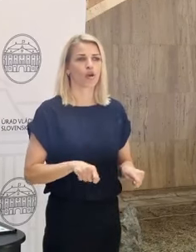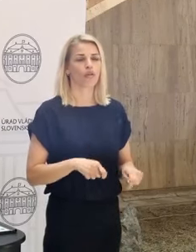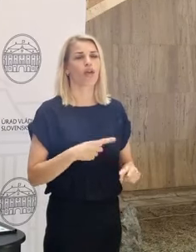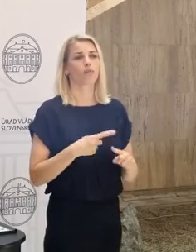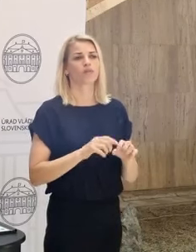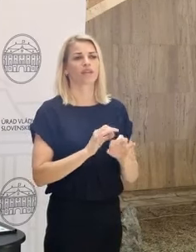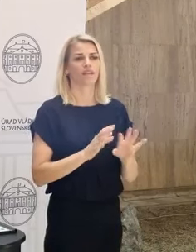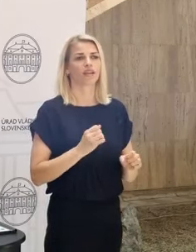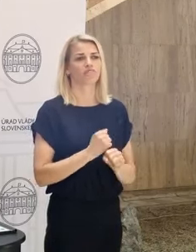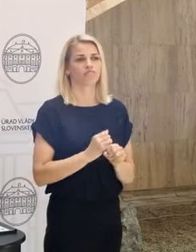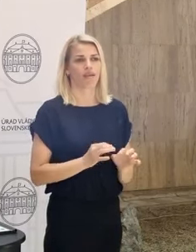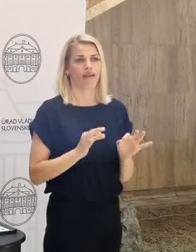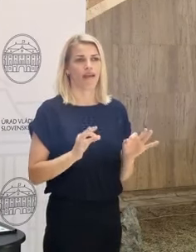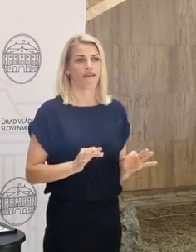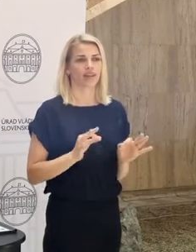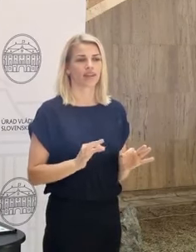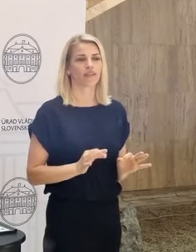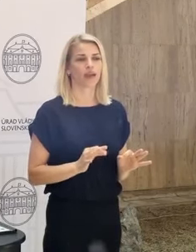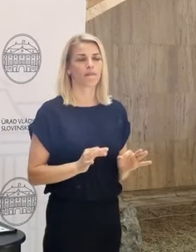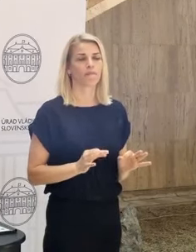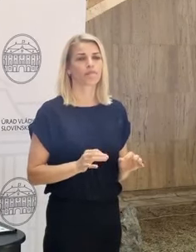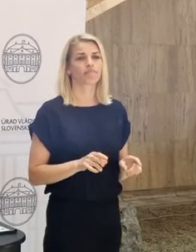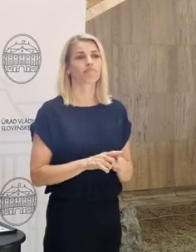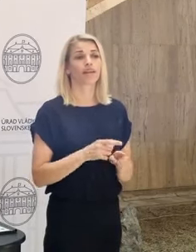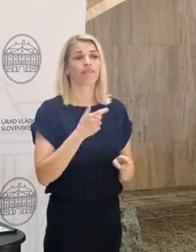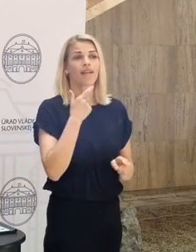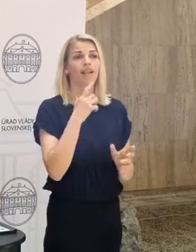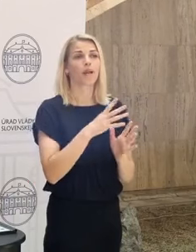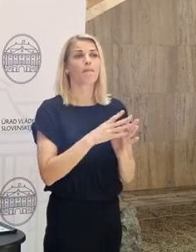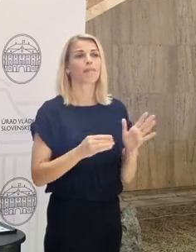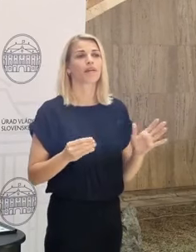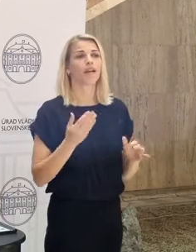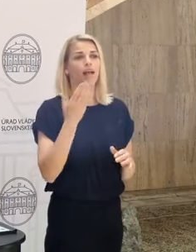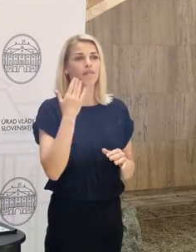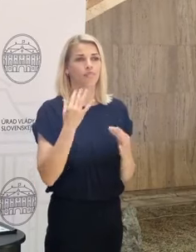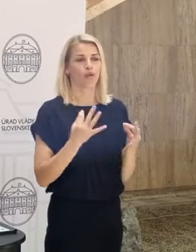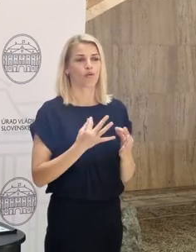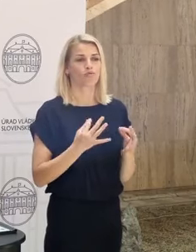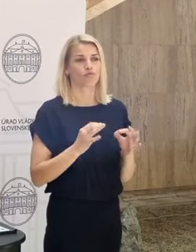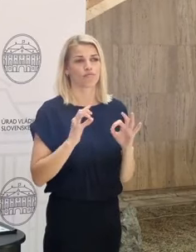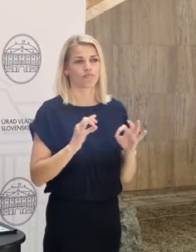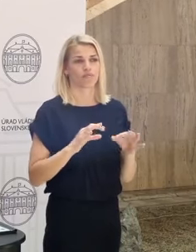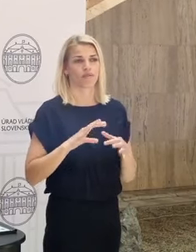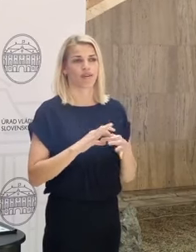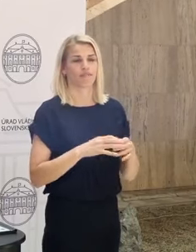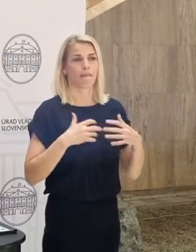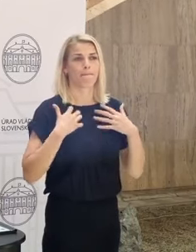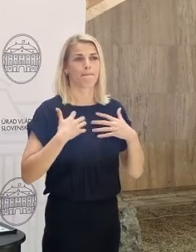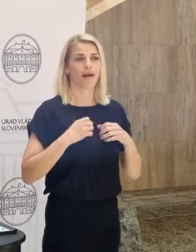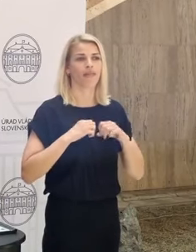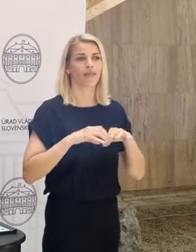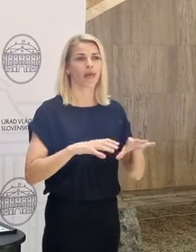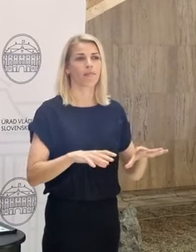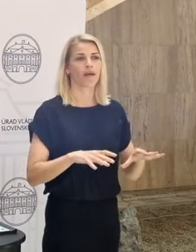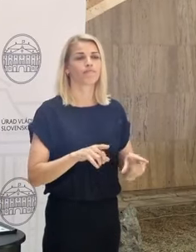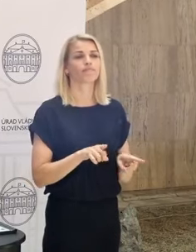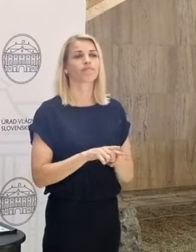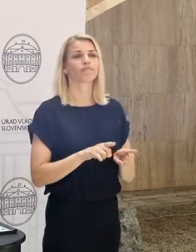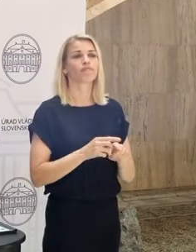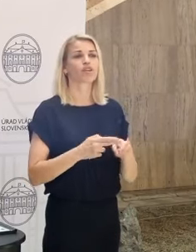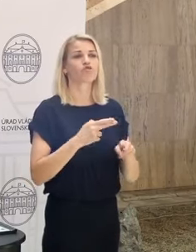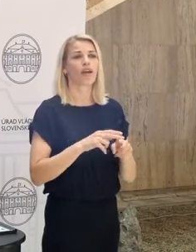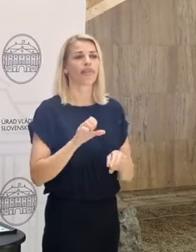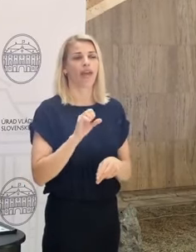dokáže konať efektívne. Takým veľkým príkladom toho bolo práve pandémia, kde jednak krajiny